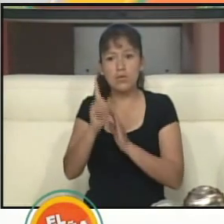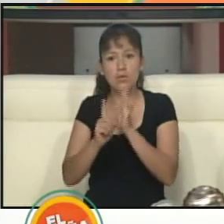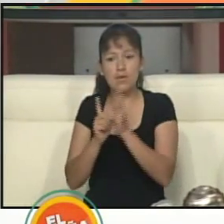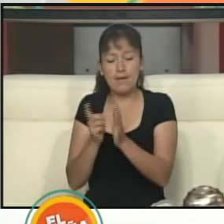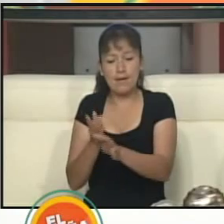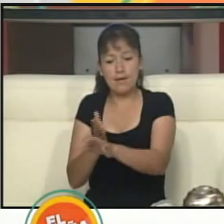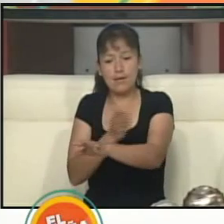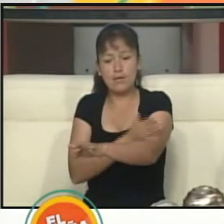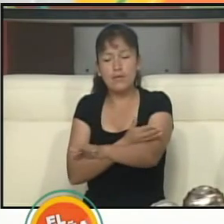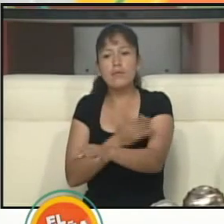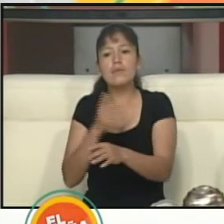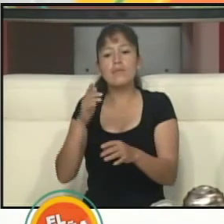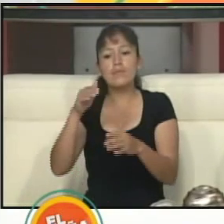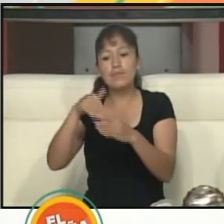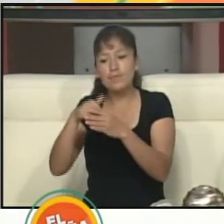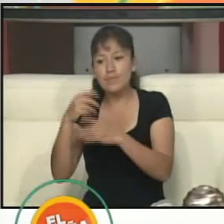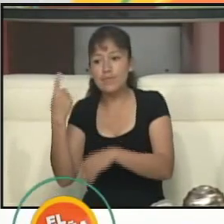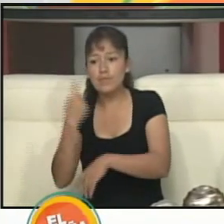jornada electoral